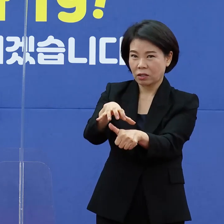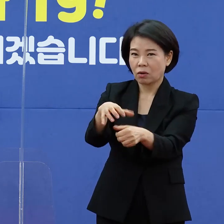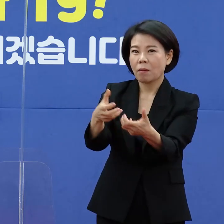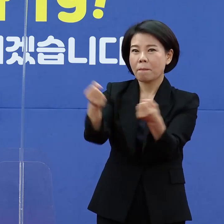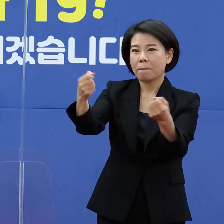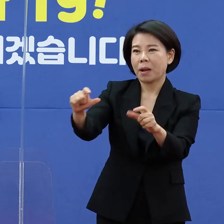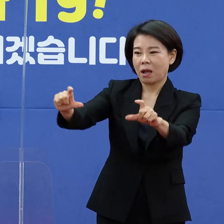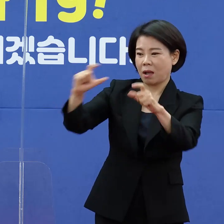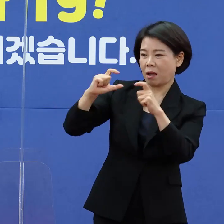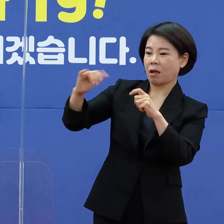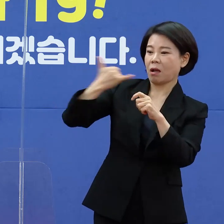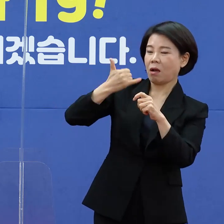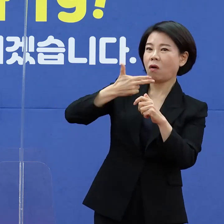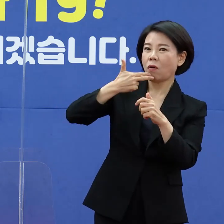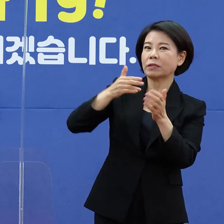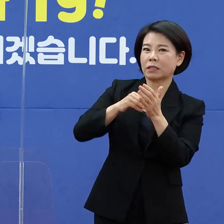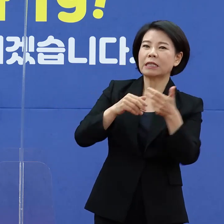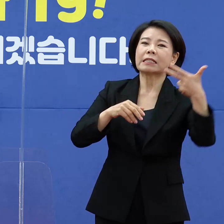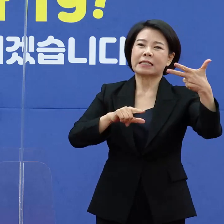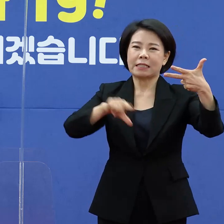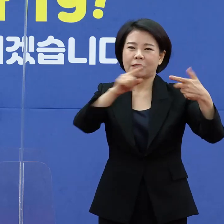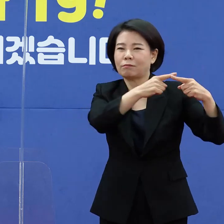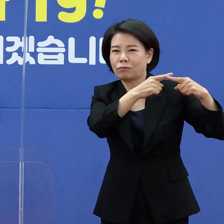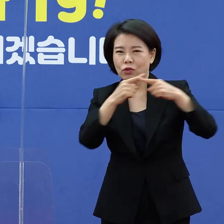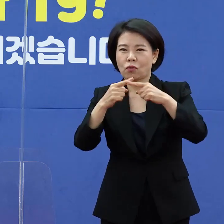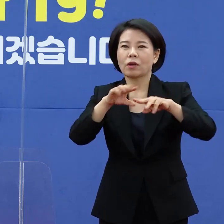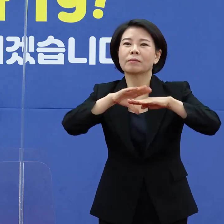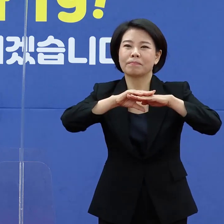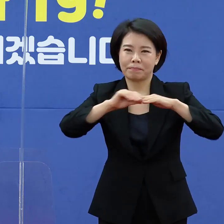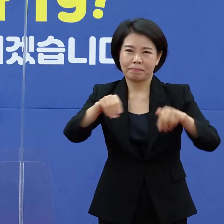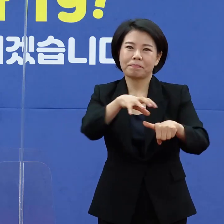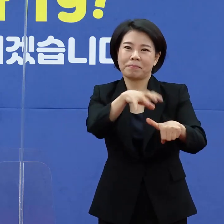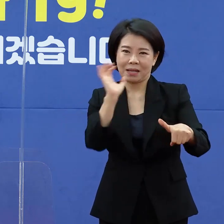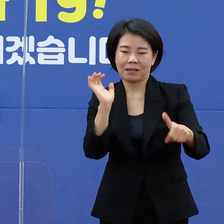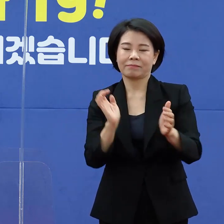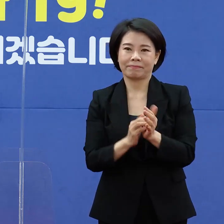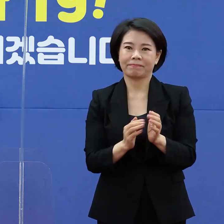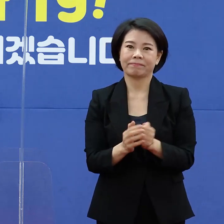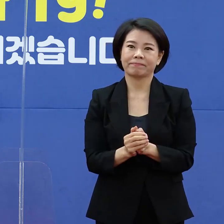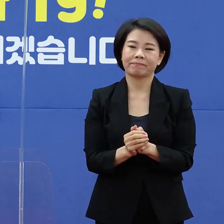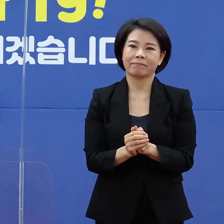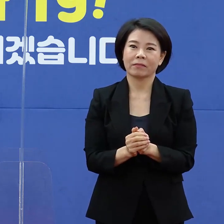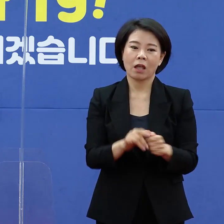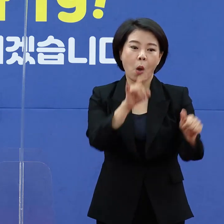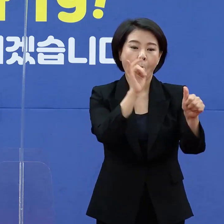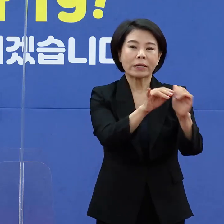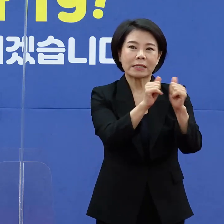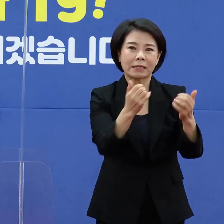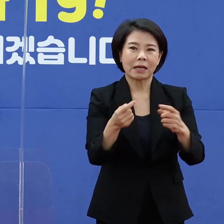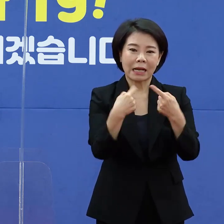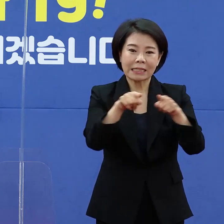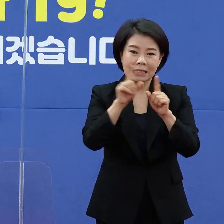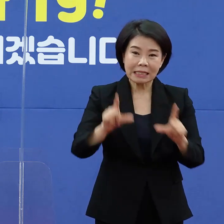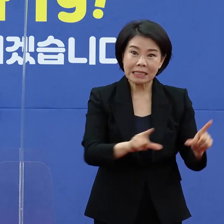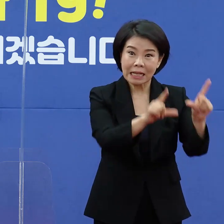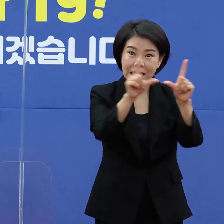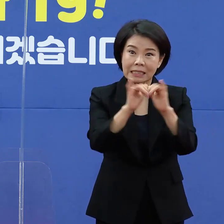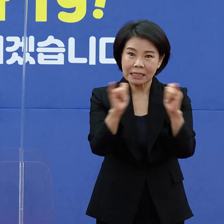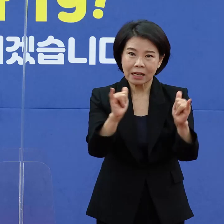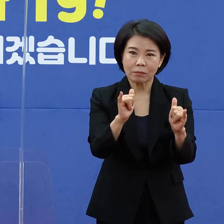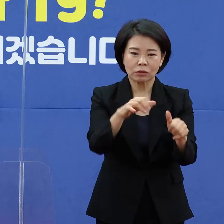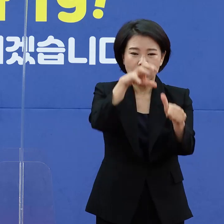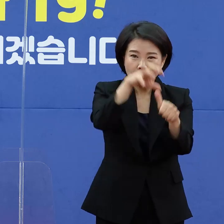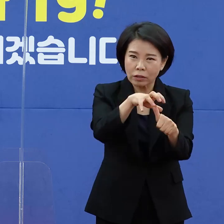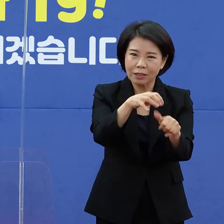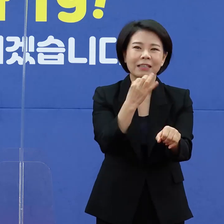통보 없이 7일 이후에 자동 해제가 됩니다. 확진자 동거가족 격리도 간소화했습니다.